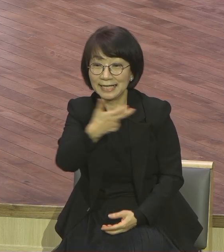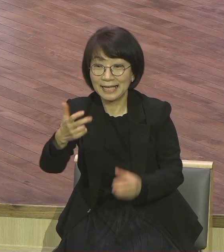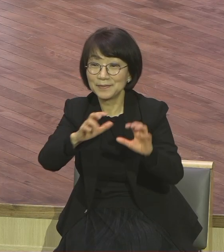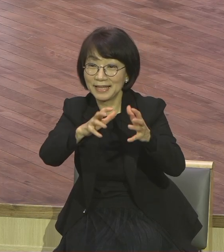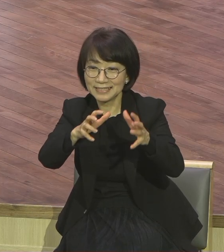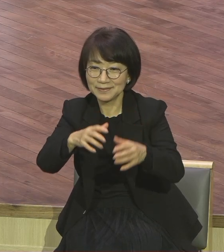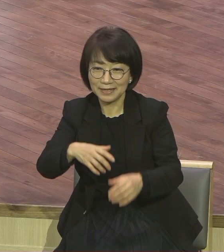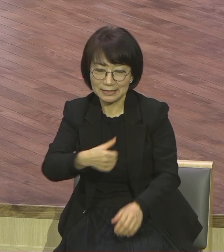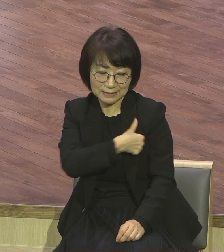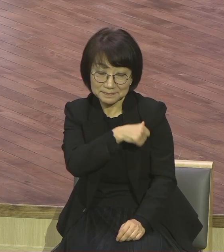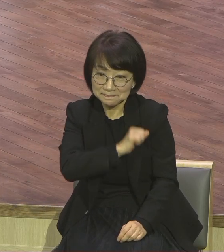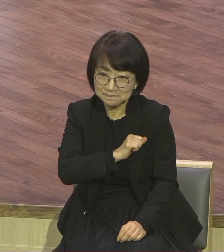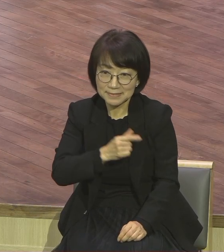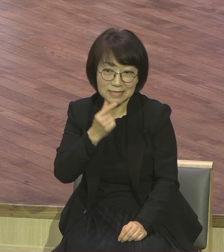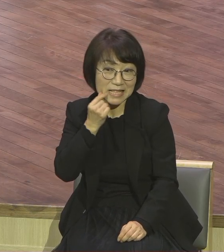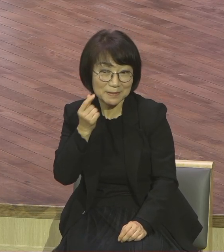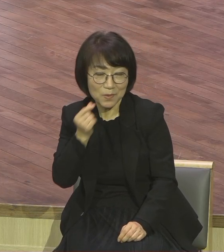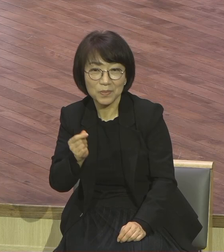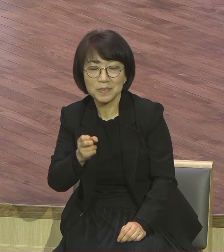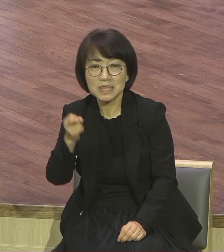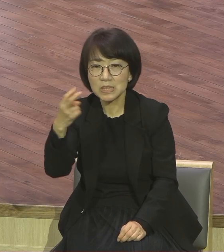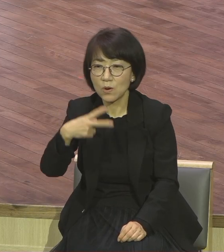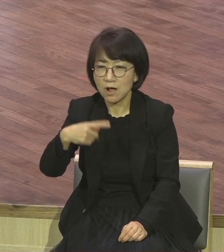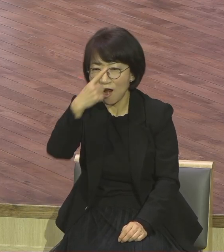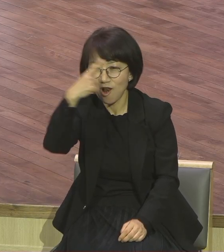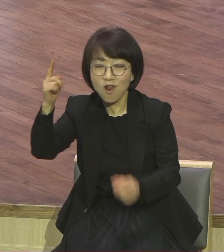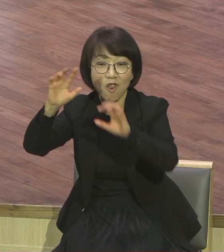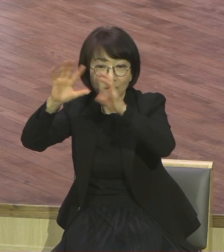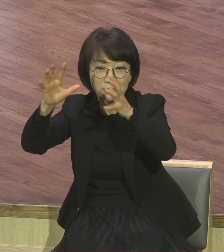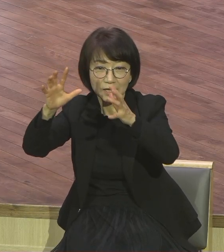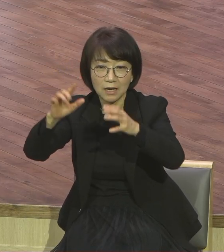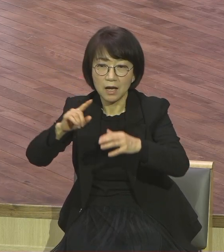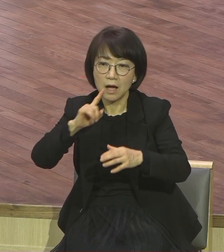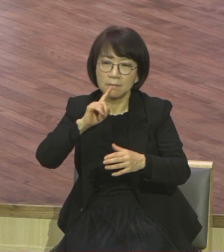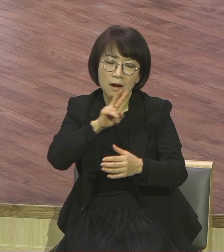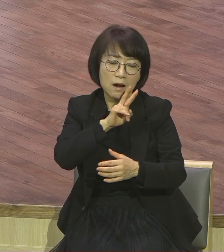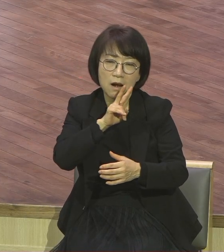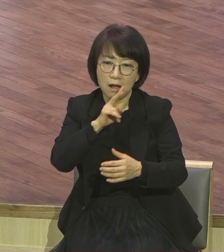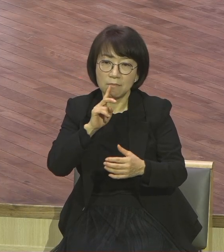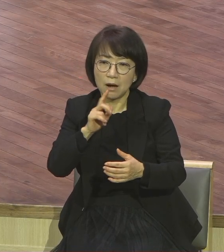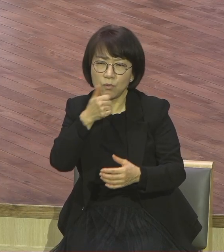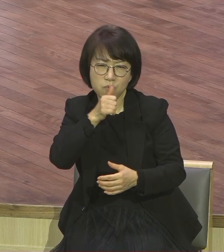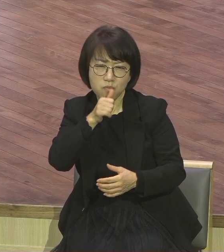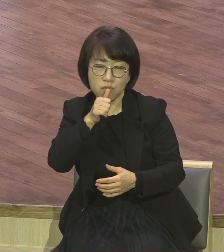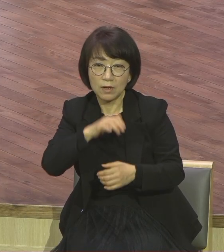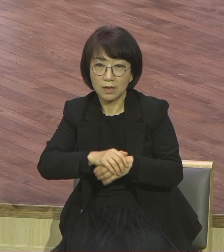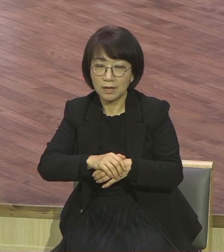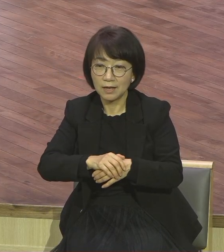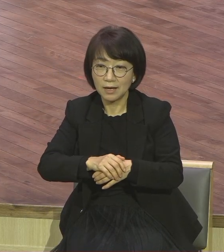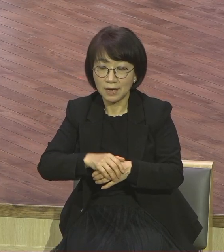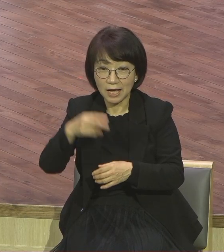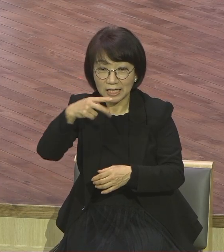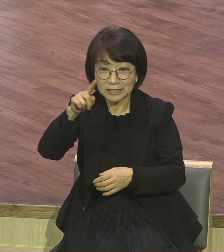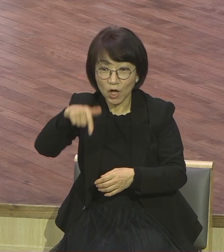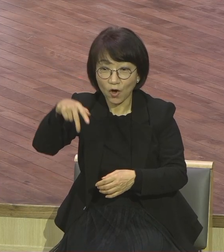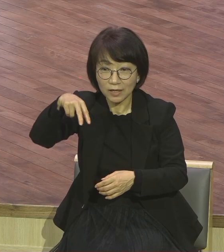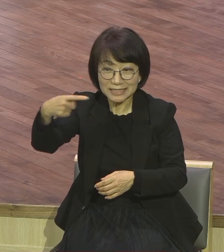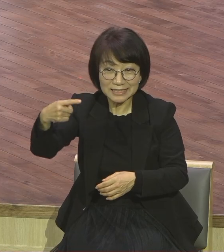일본어 또 저기 저 러시아 우리 러시아 분들 여기 러시아 스베타 목사 있어요 짠 하고 있어요 교회에 있어요